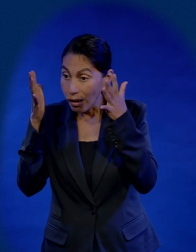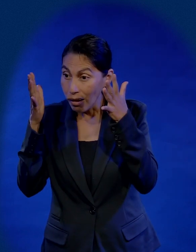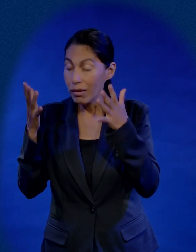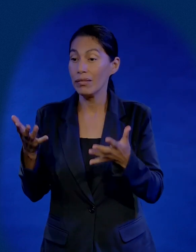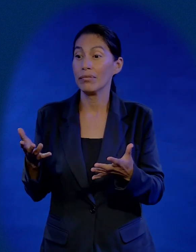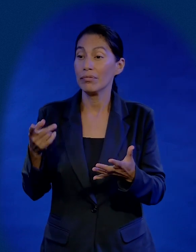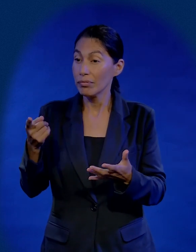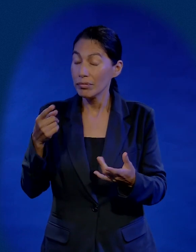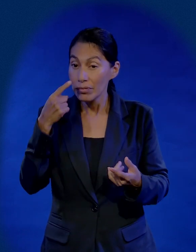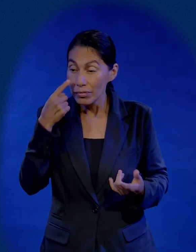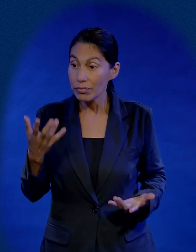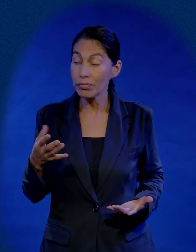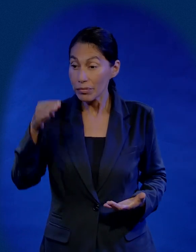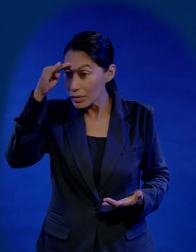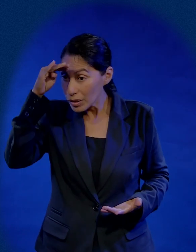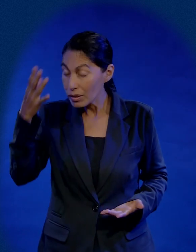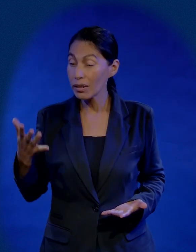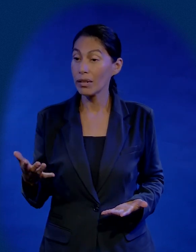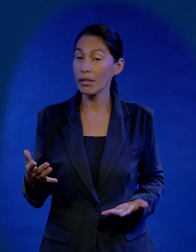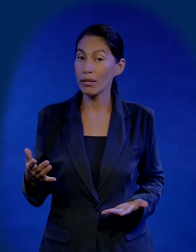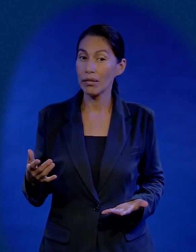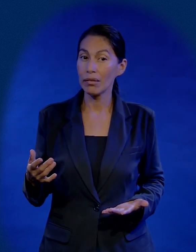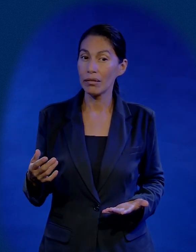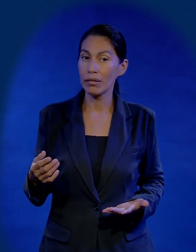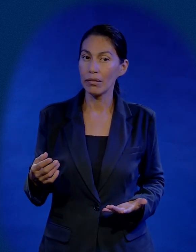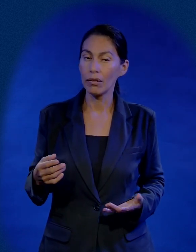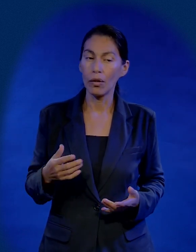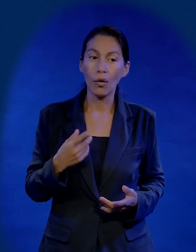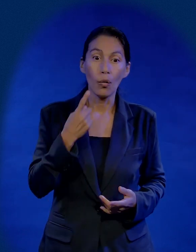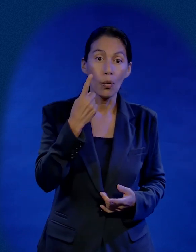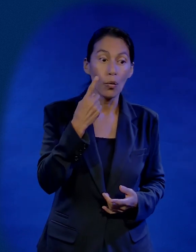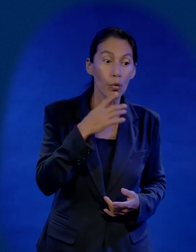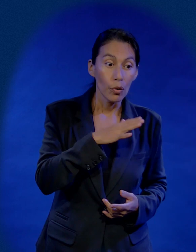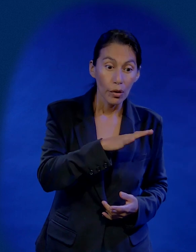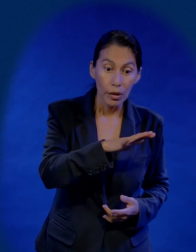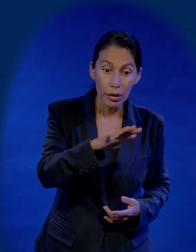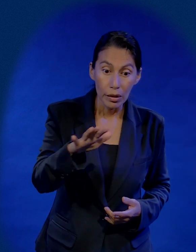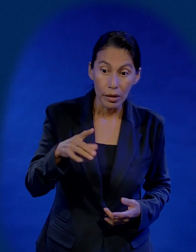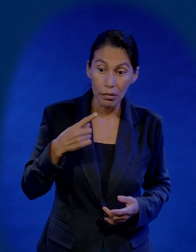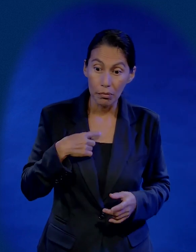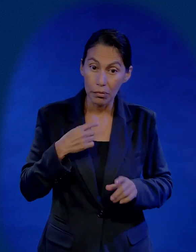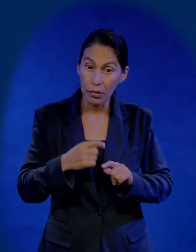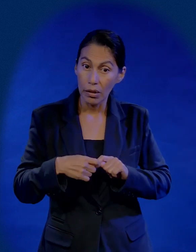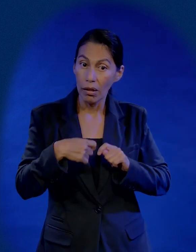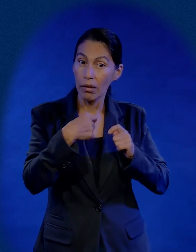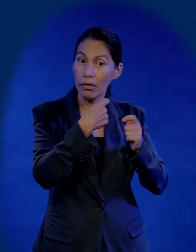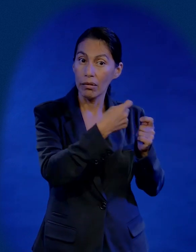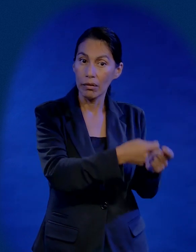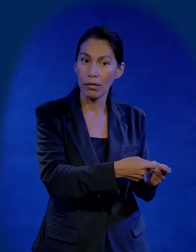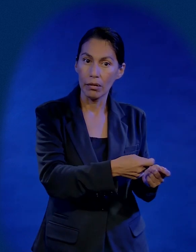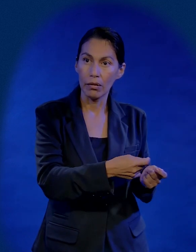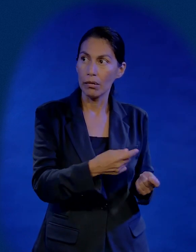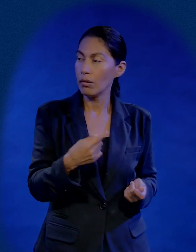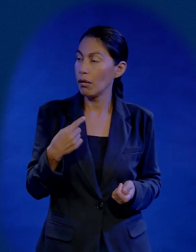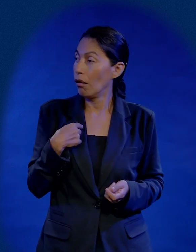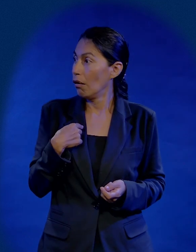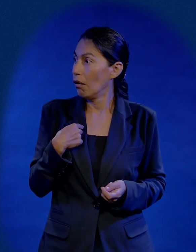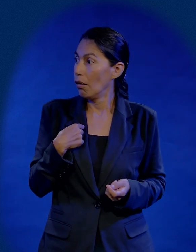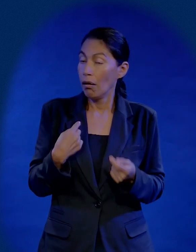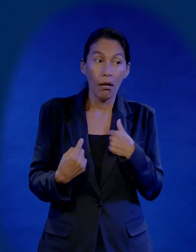respierta reacciona como tú quieras en el idioma que quieras pero reacciona uno de los que está aquí me va a entregar y